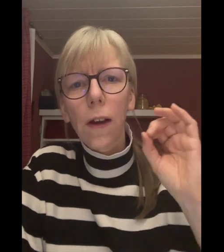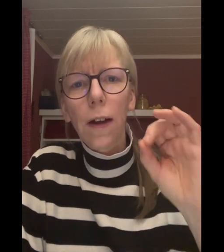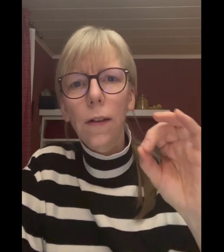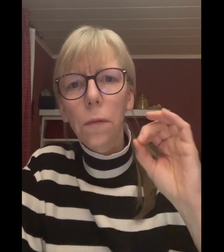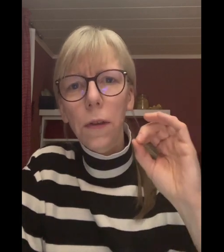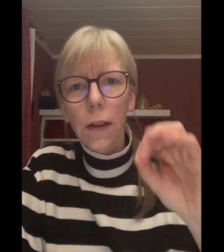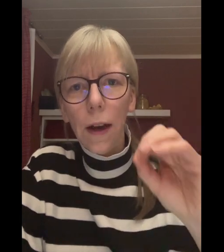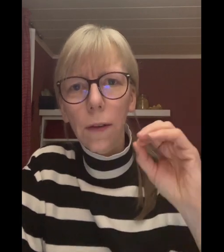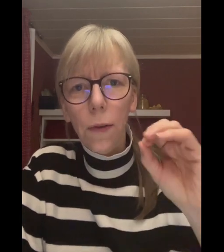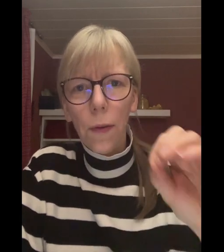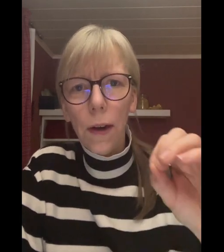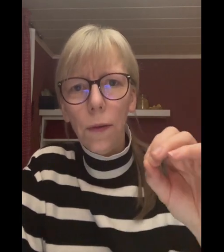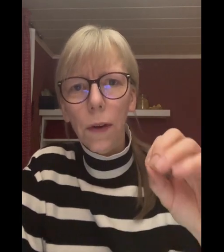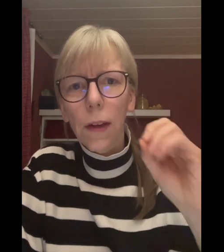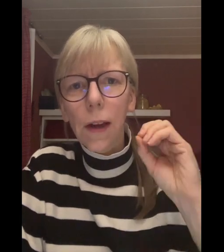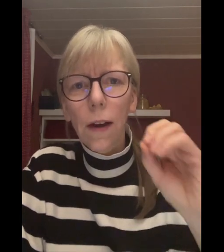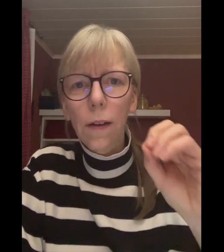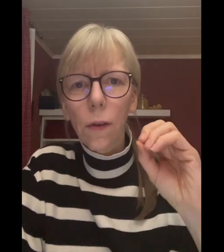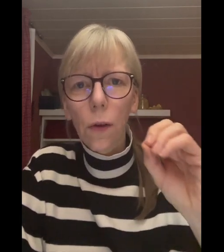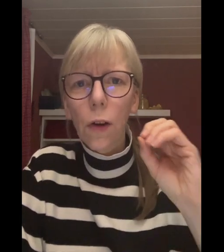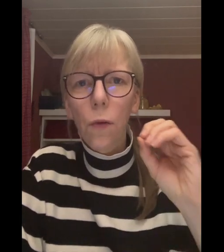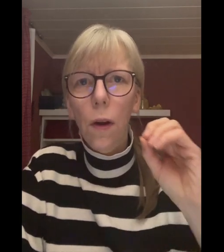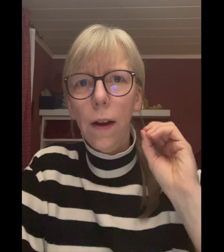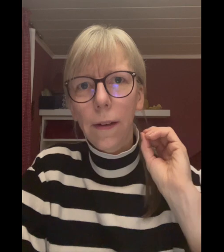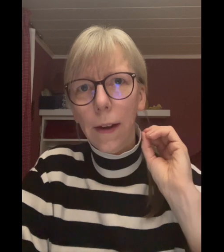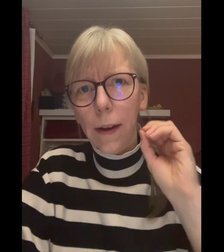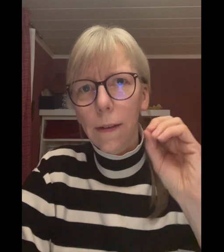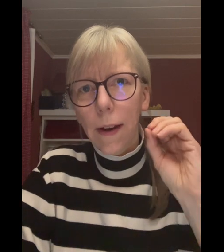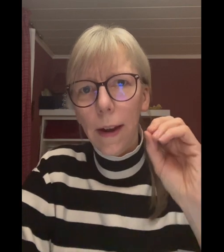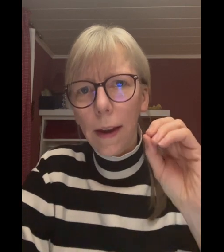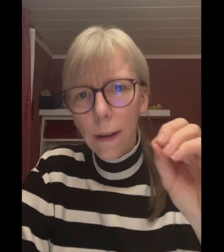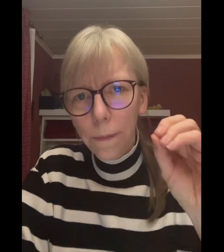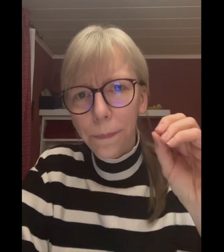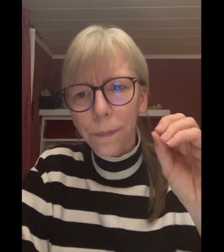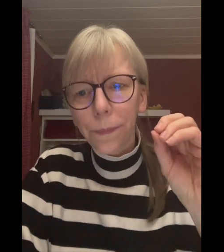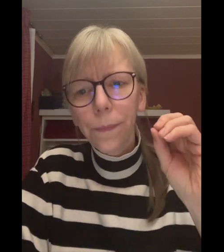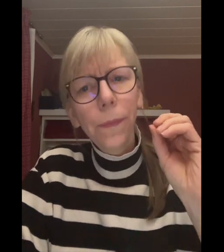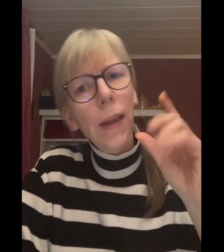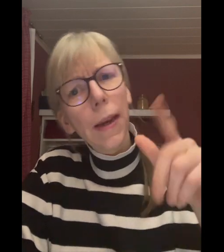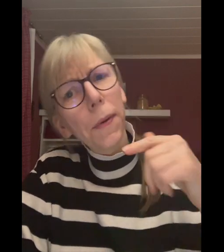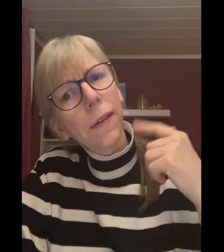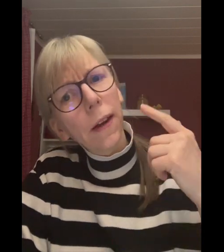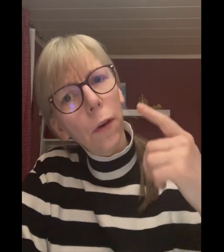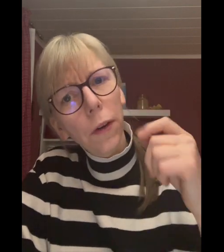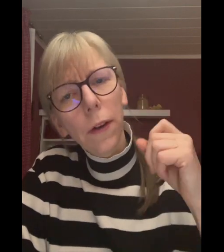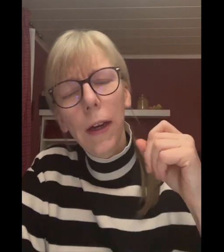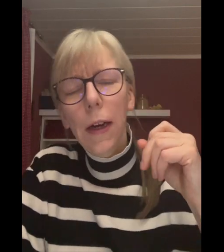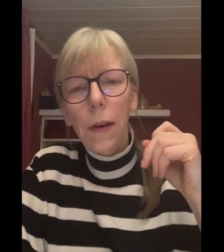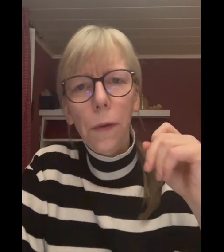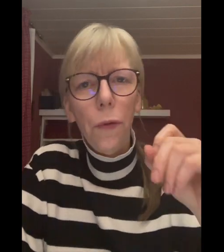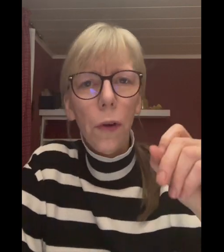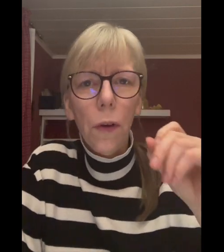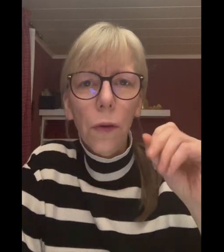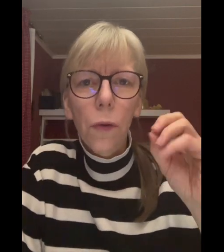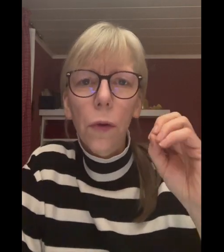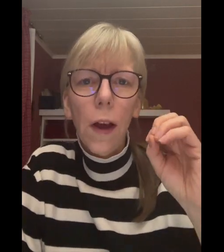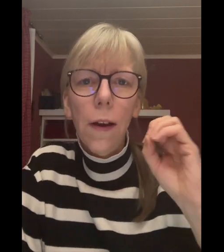Calciumcitrat verwendet wird. Ich kann es euch nur ans Herz legen. Der Patient heute, wir haben sofort rausgesucht, kann